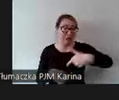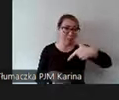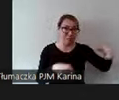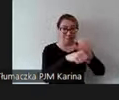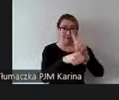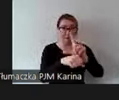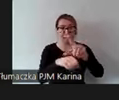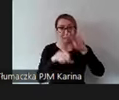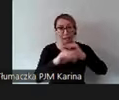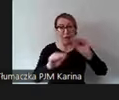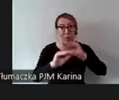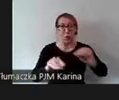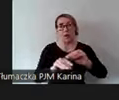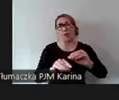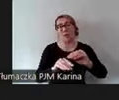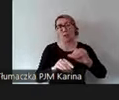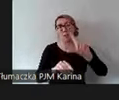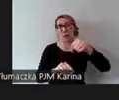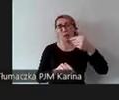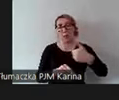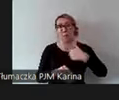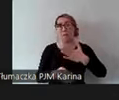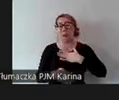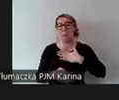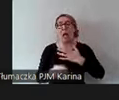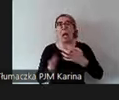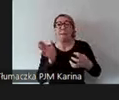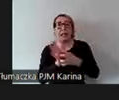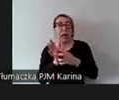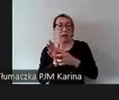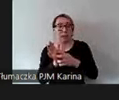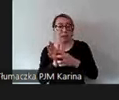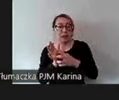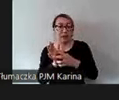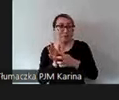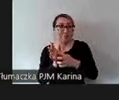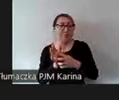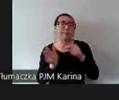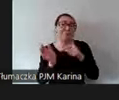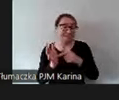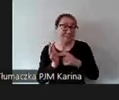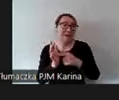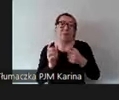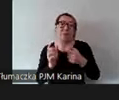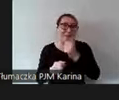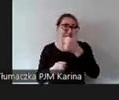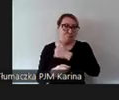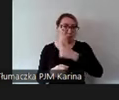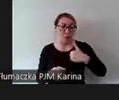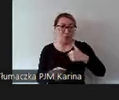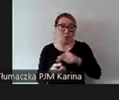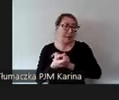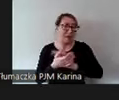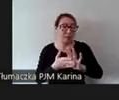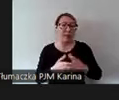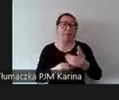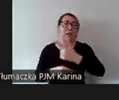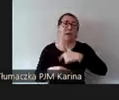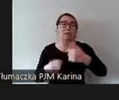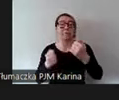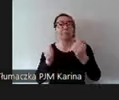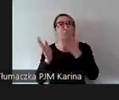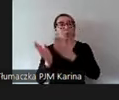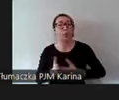aplikację mobilną jako jedyni w Polsce. Ta aplikacja jest bezpłatna. W tej chwili pracujemy nad modelem